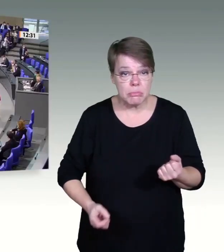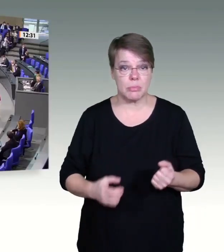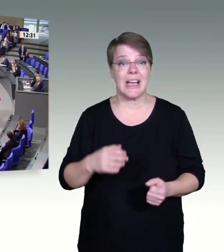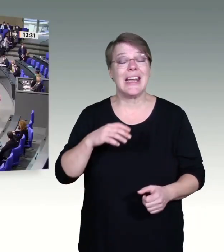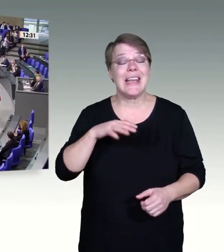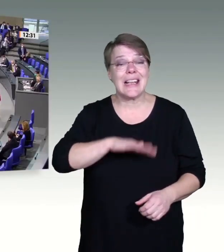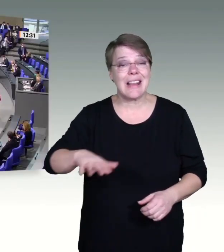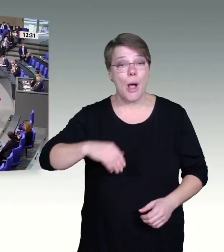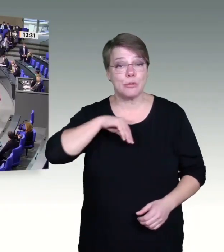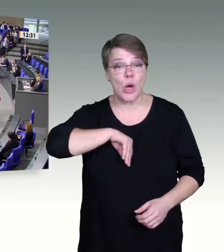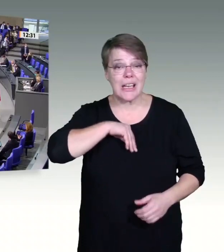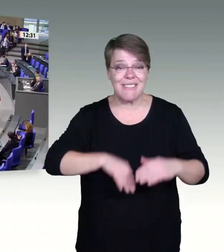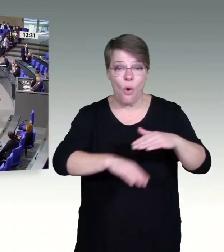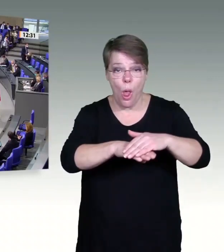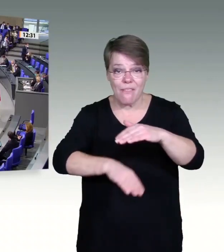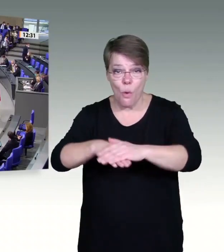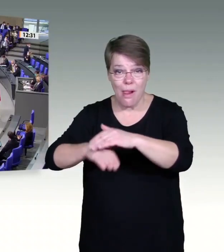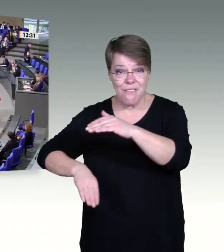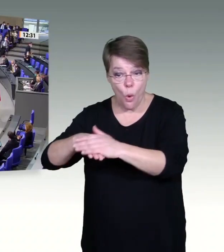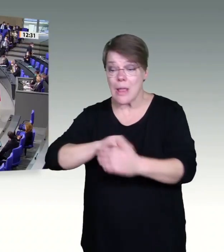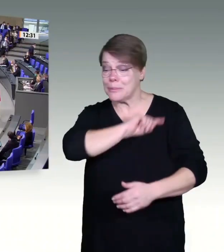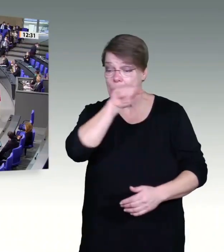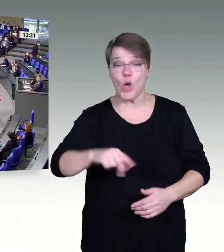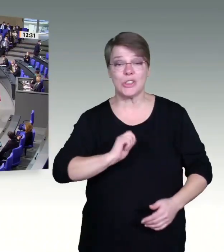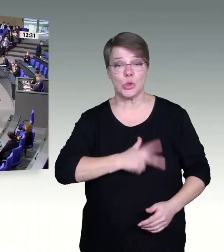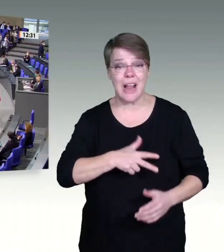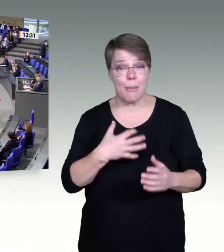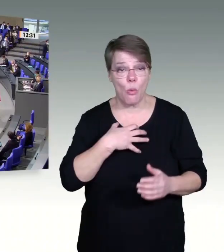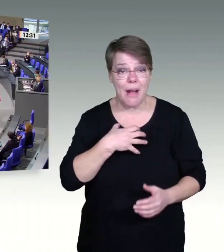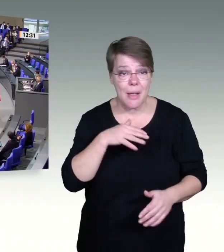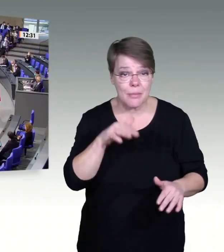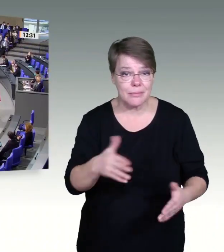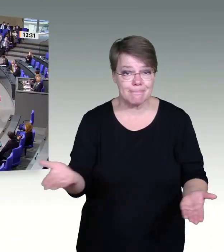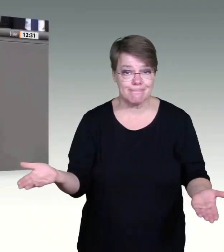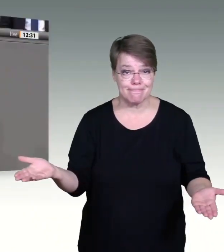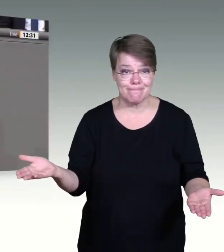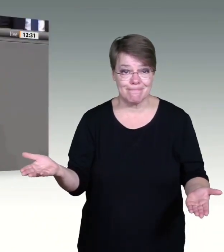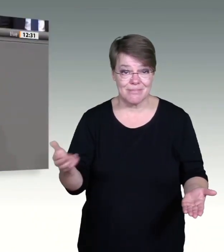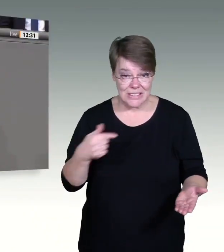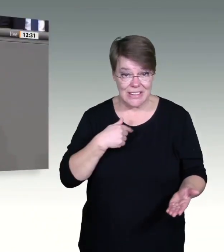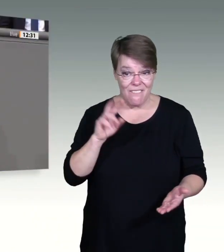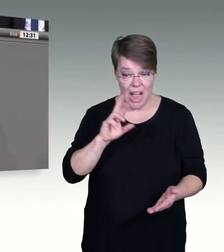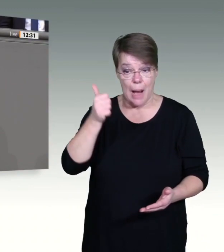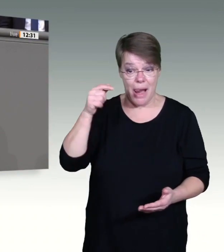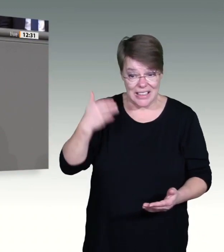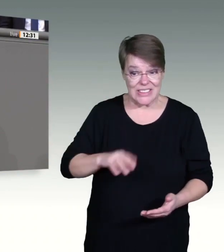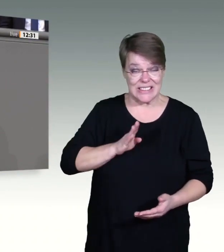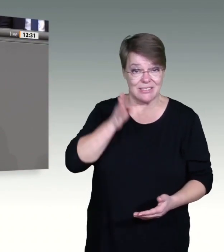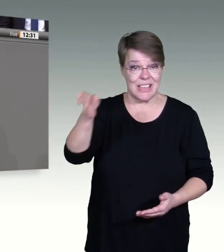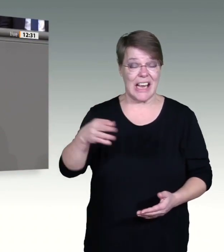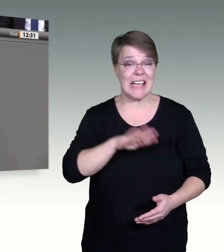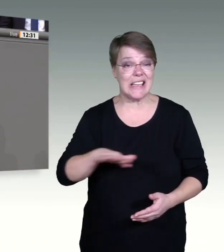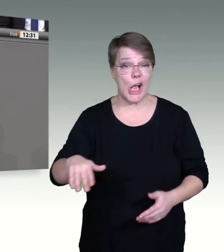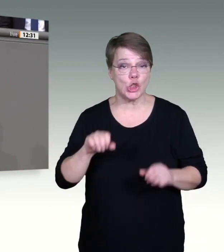Meine Damen und Herren, wir sind uns auch alle einig, oder fast alle, Impfen ist der einzige Weg aus dieser Pandemie